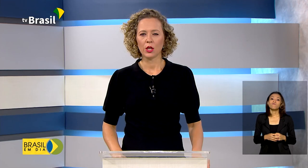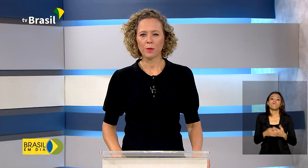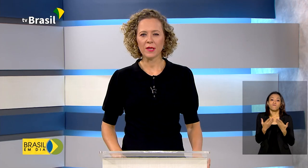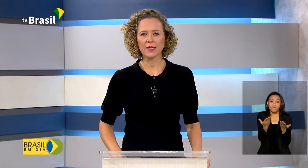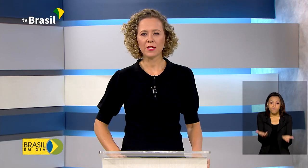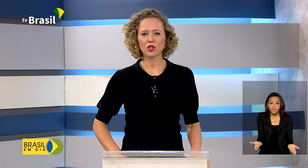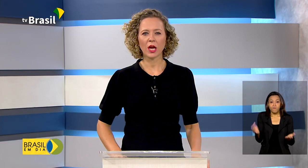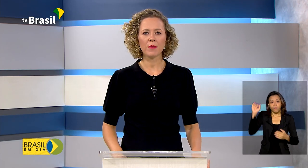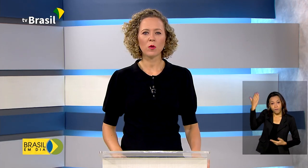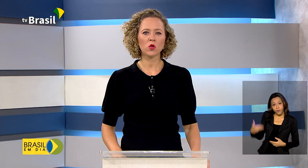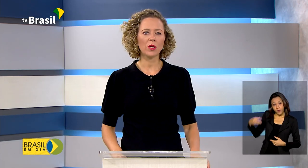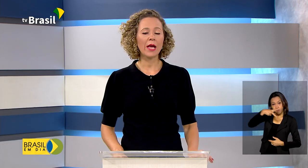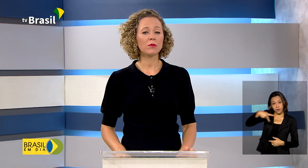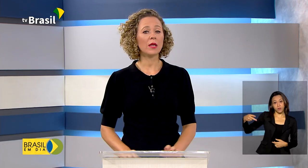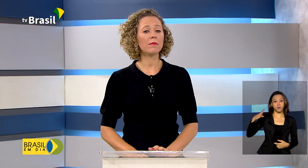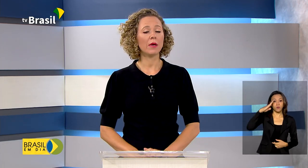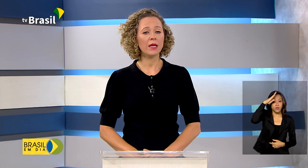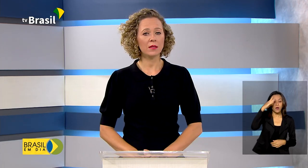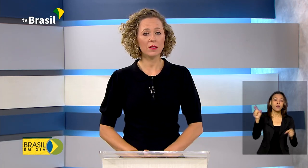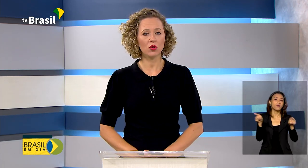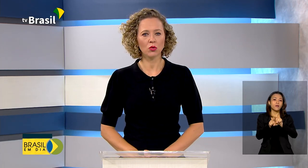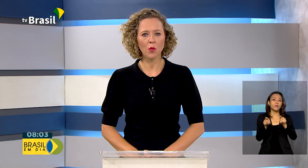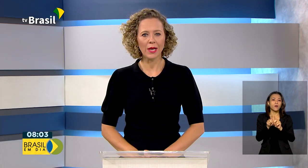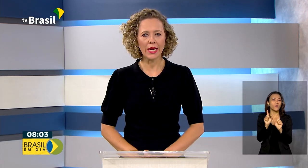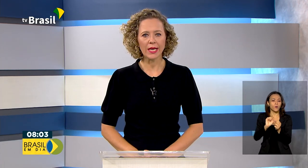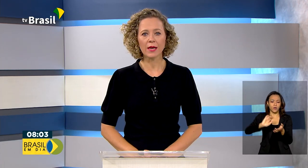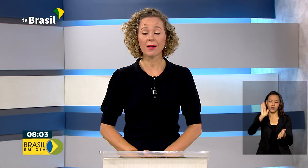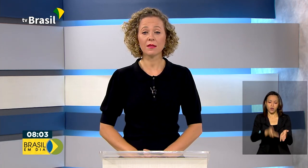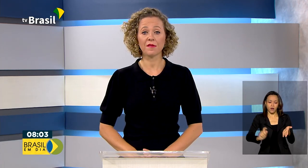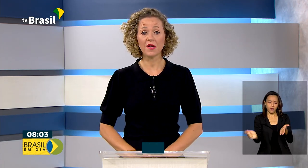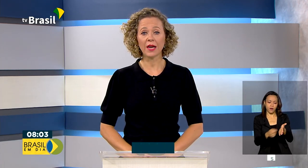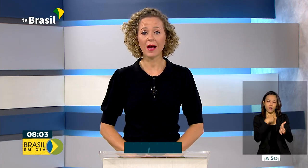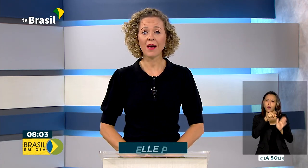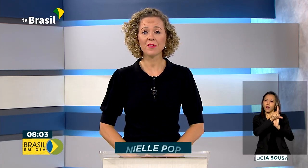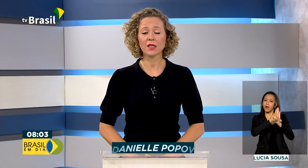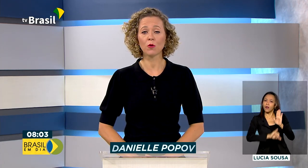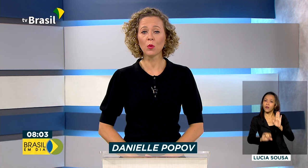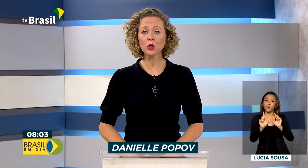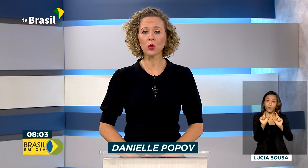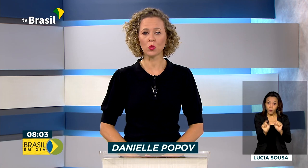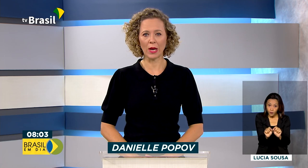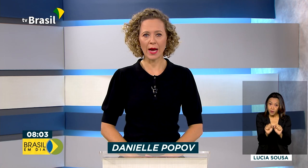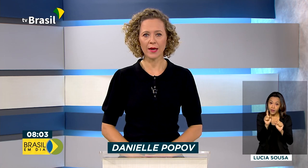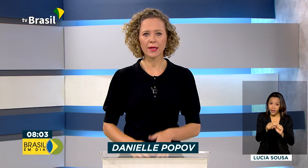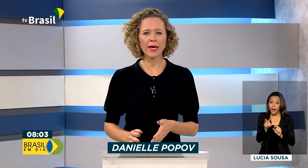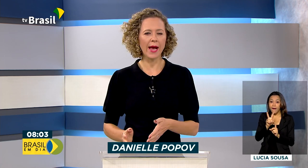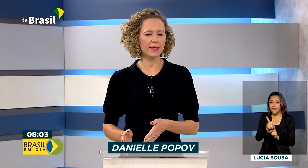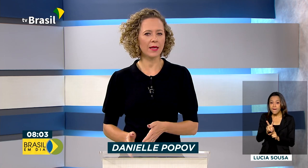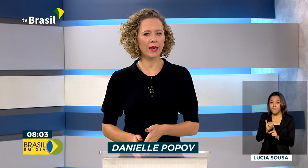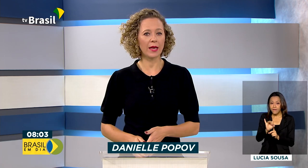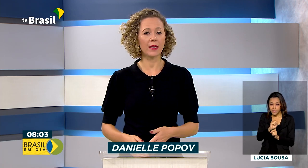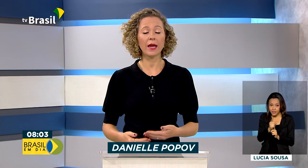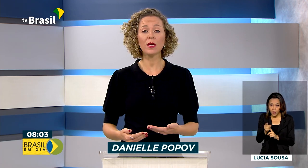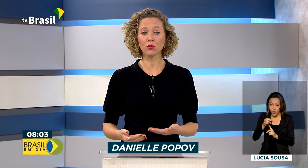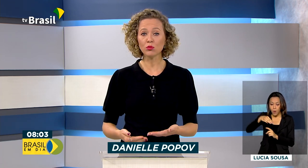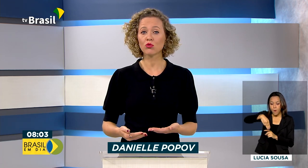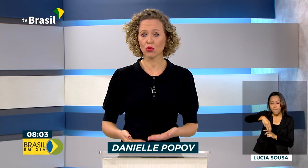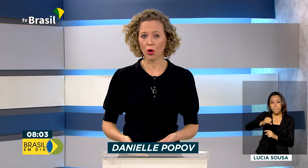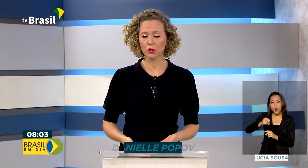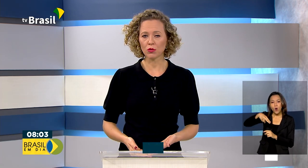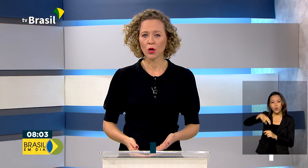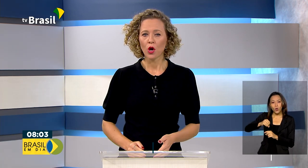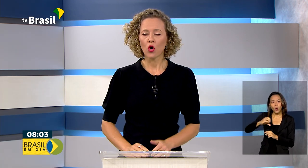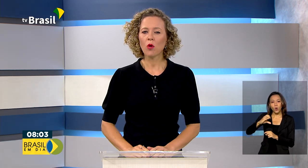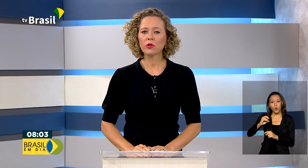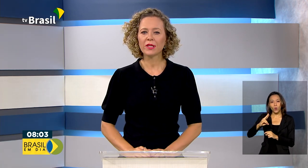E o presidente Jair Bolsonaro também sancionou a lei que classifica a visão monocular, que é a cegueira em um